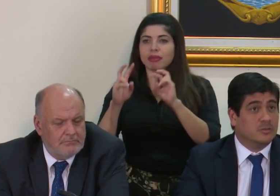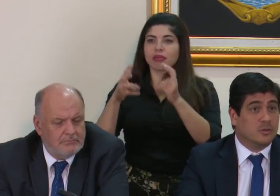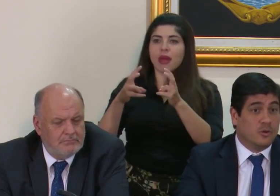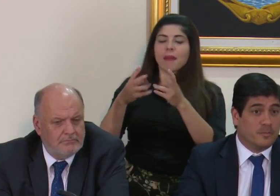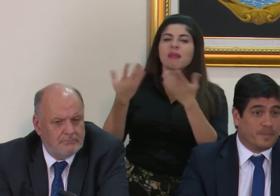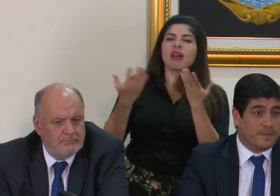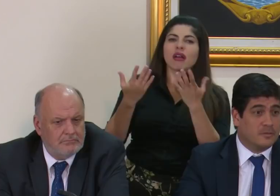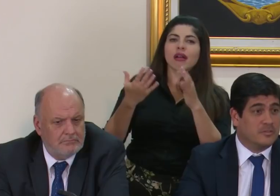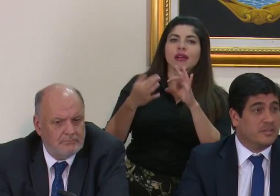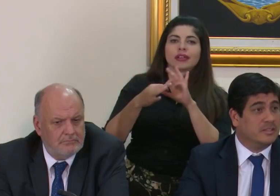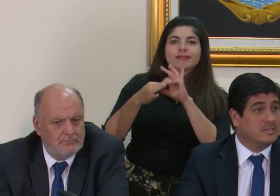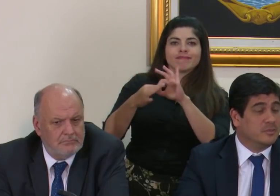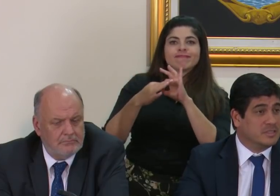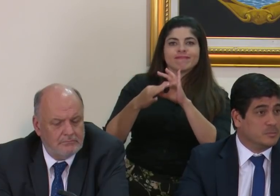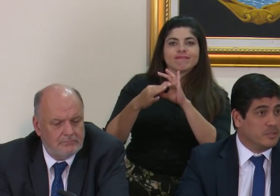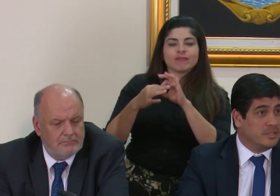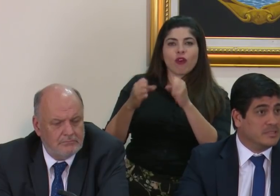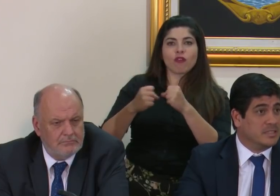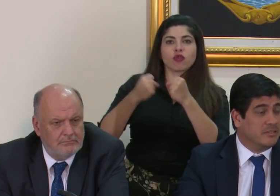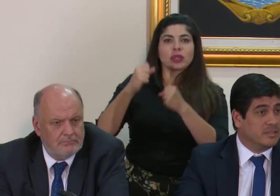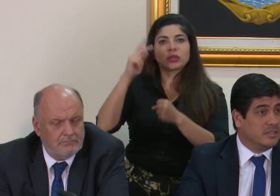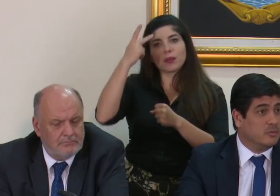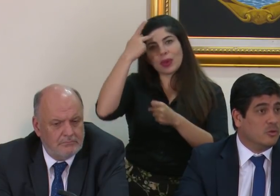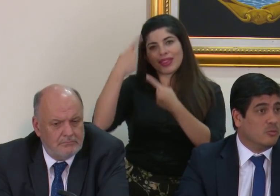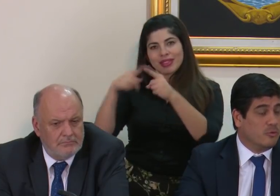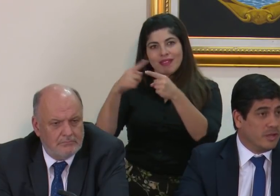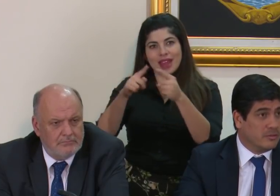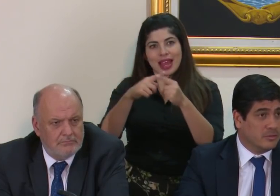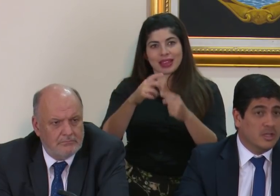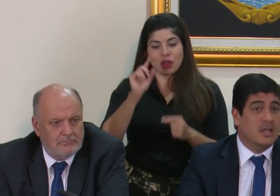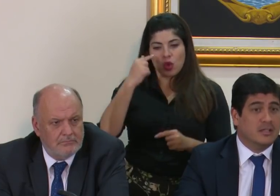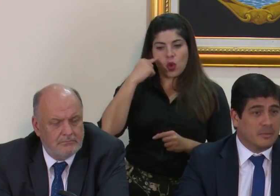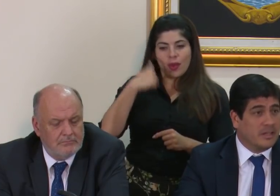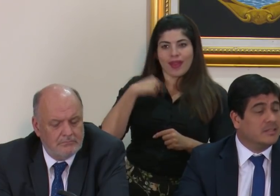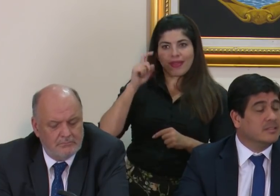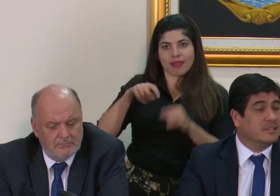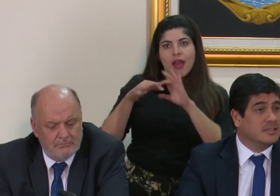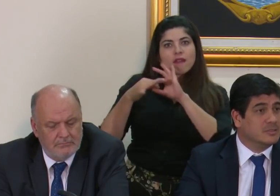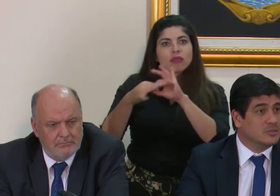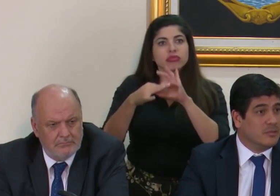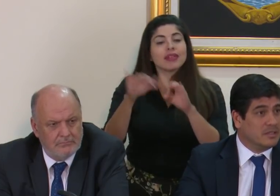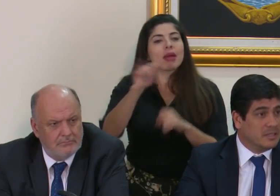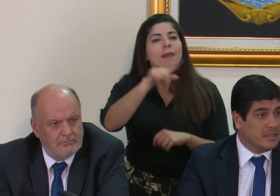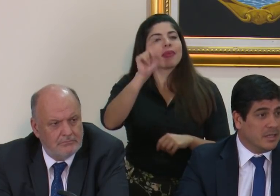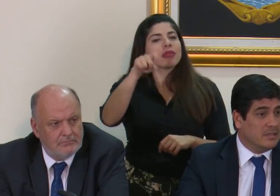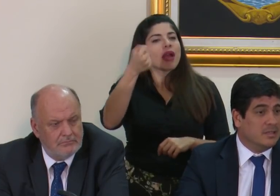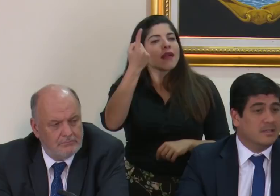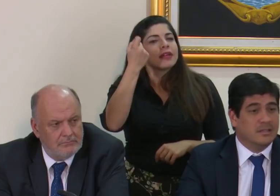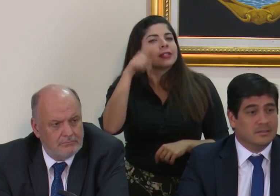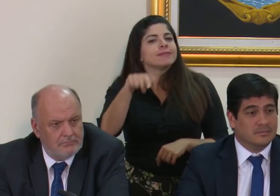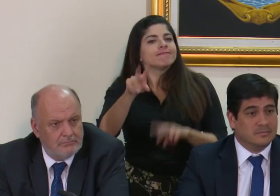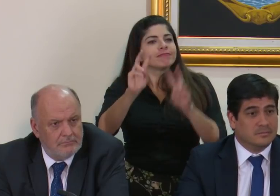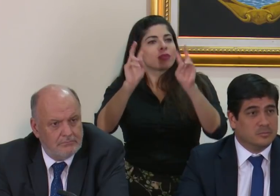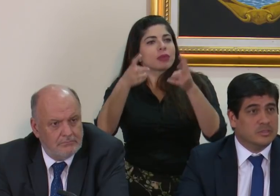tanto con las diferentes fuerzas políticas que debe tener uno como gobierno. También hay que entender que eso es una materia